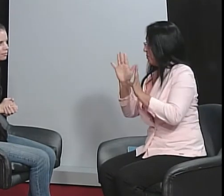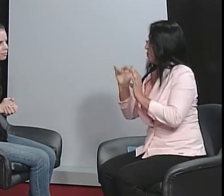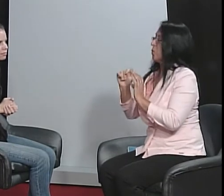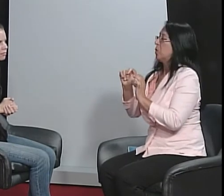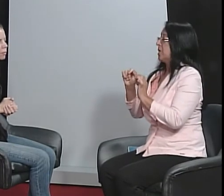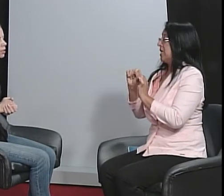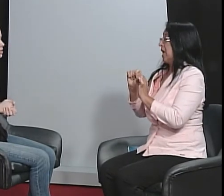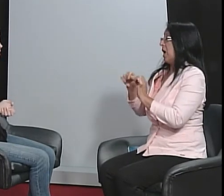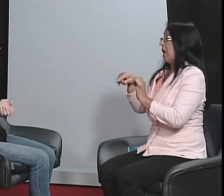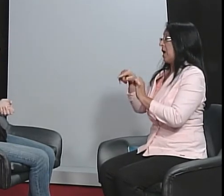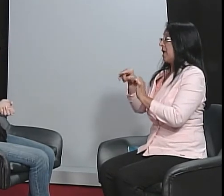Por exemplo,